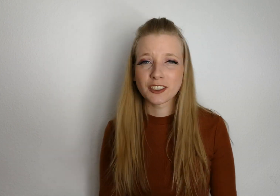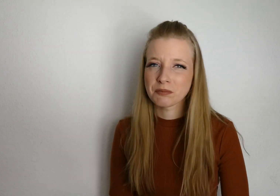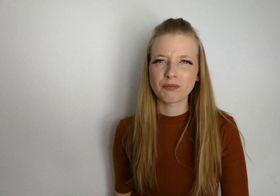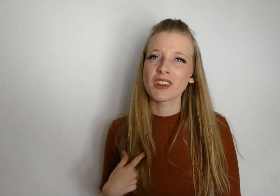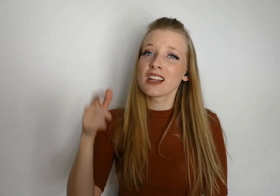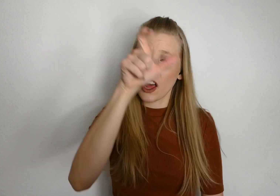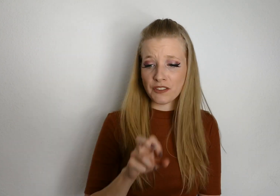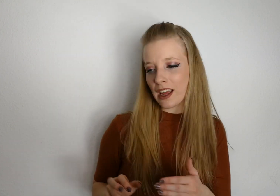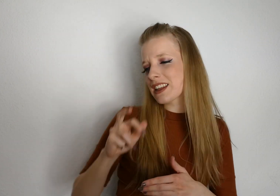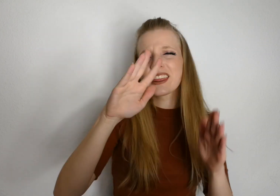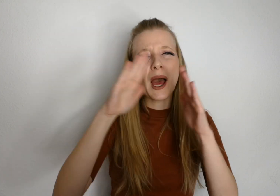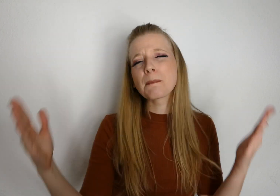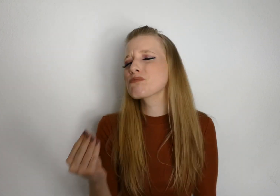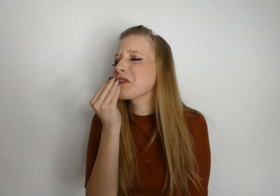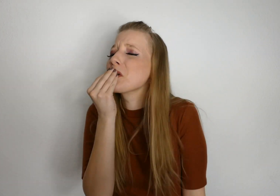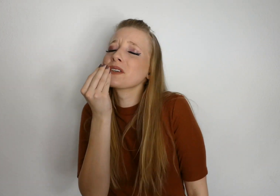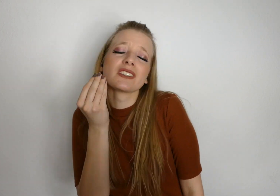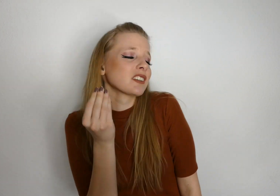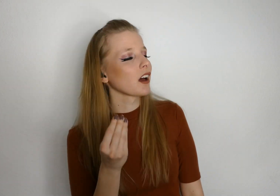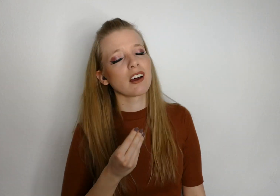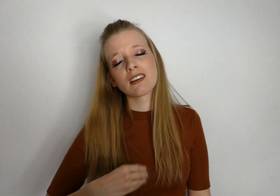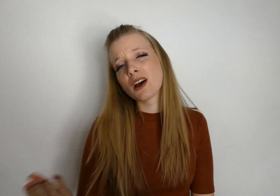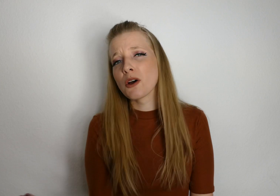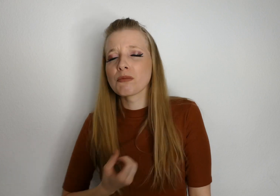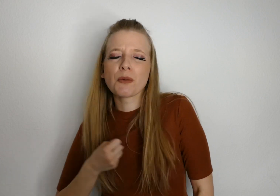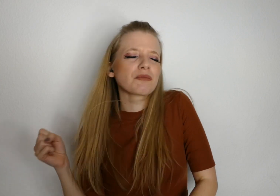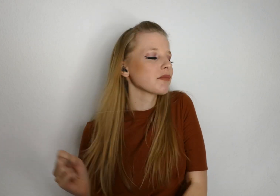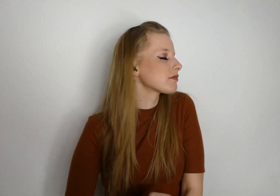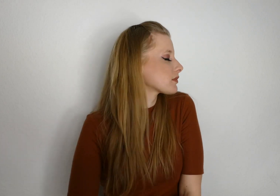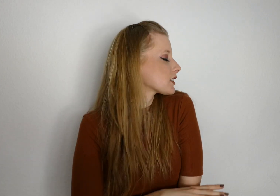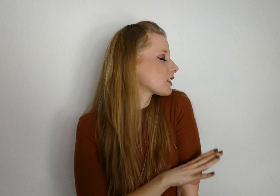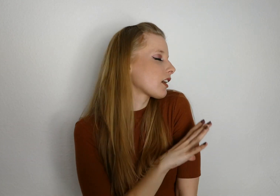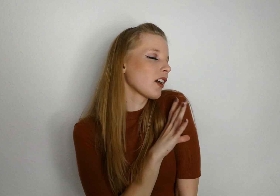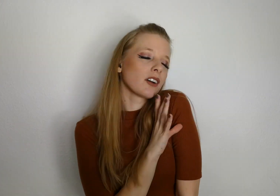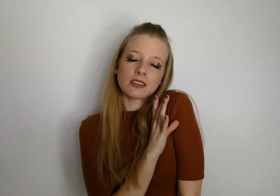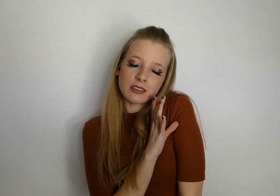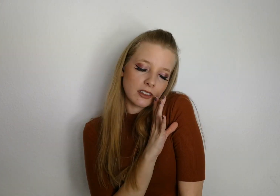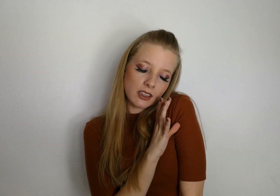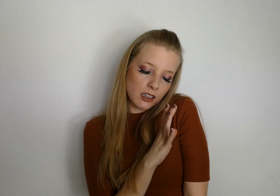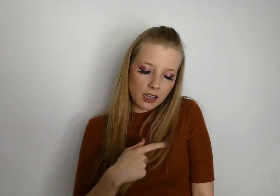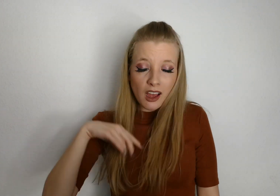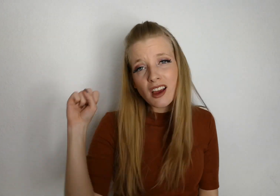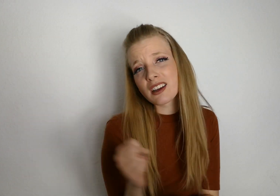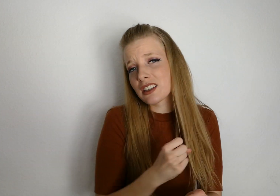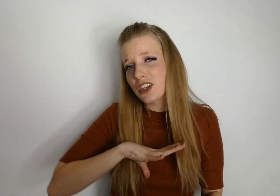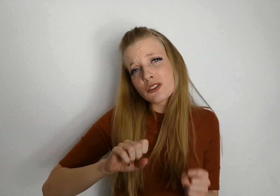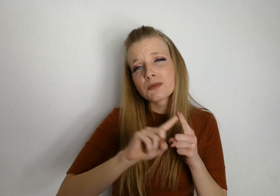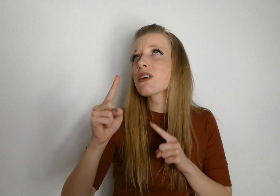Dann kiss ich dich im Treppenhaus Endlich wieder Gänsehaut Ich halt es nicht bis oben